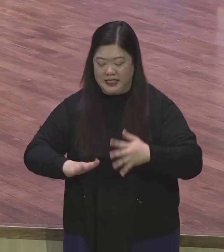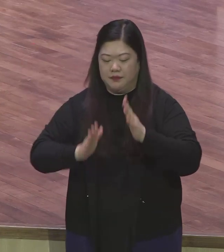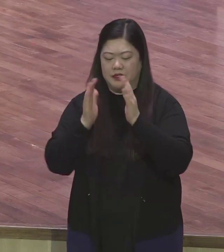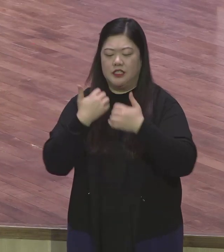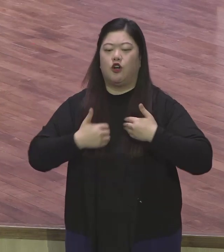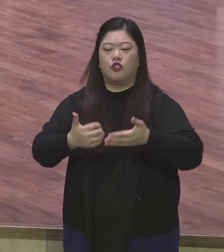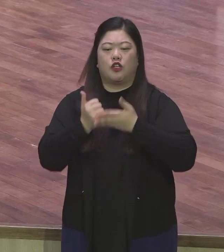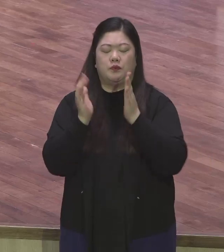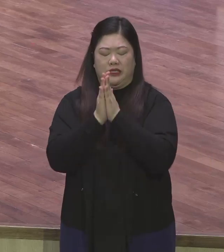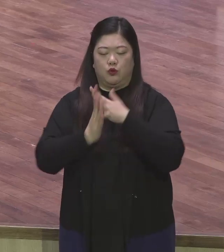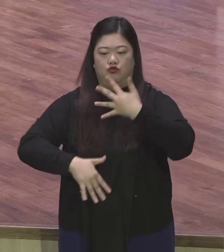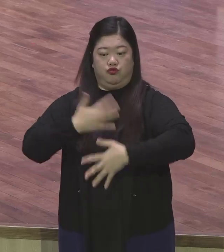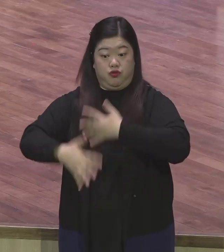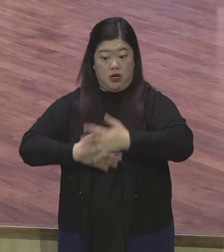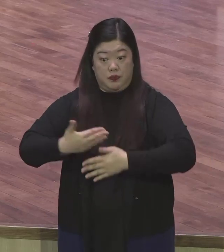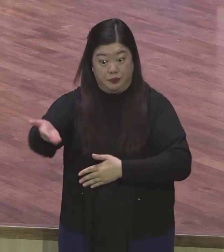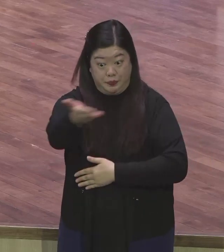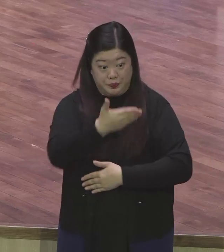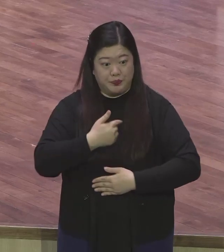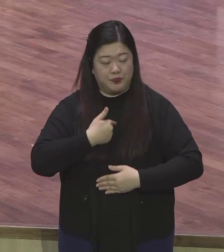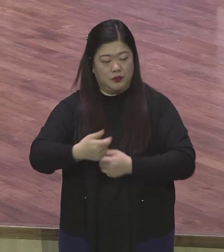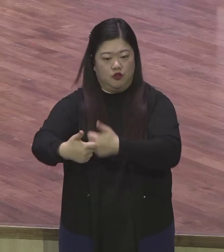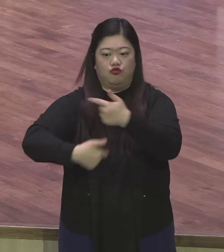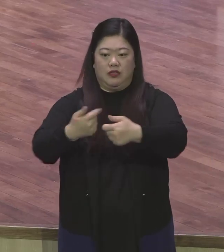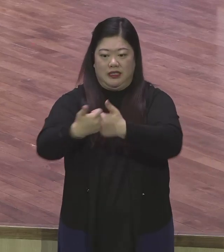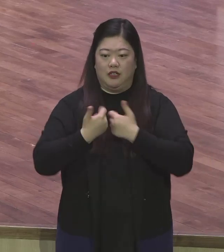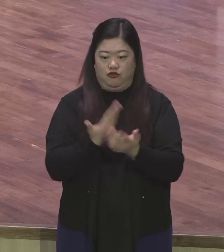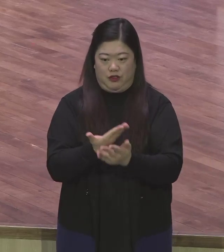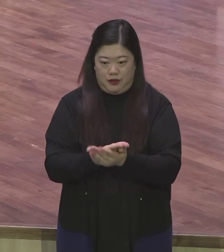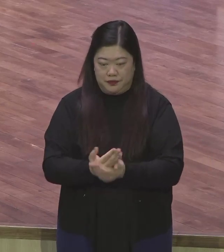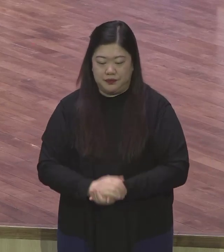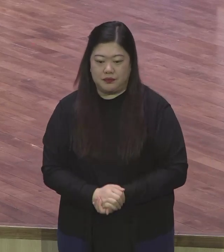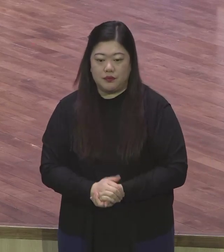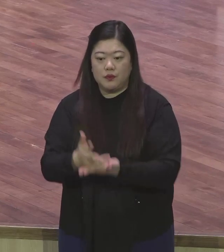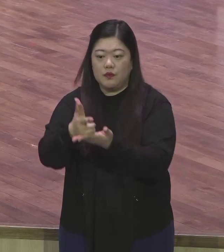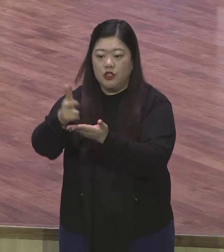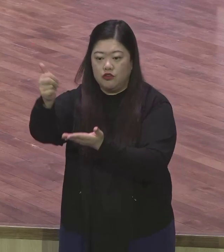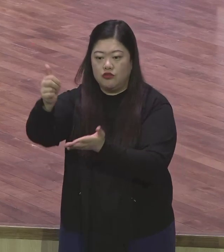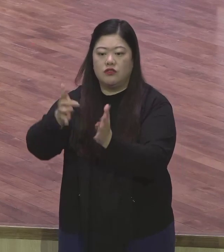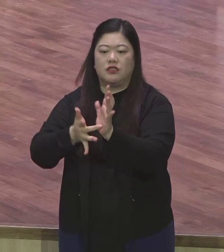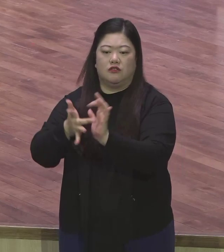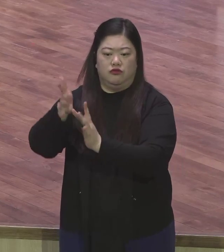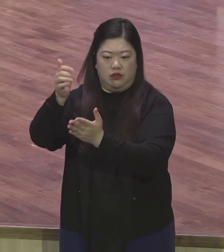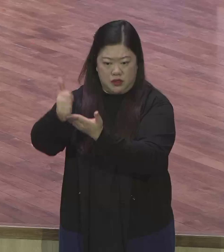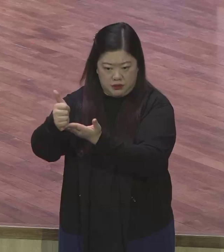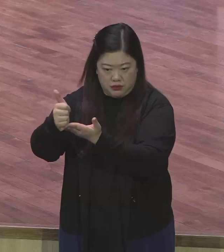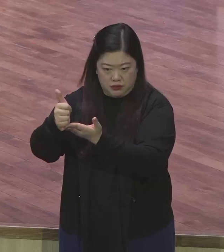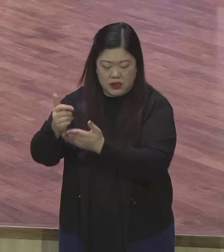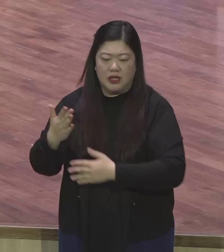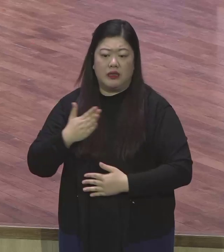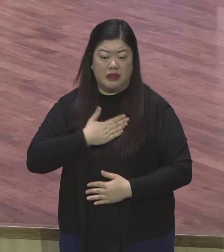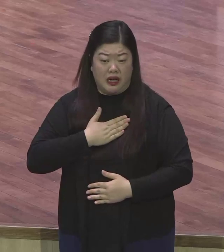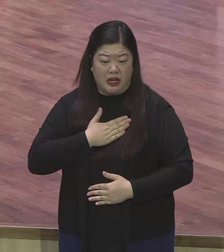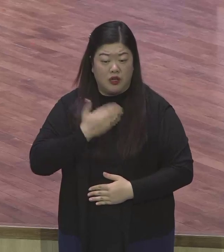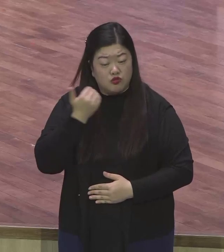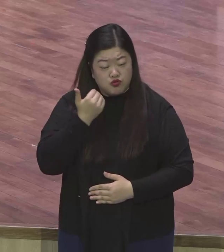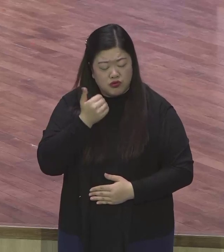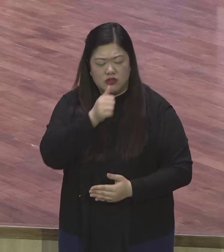숙이시고 기도를 따라 하시기 바랍니다 주예수님 저는 죄인입니다 인생이 어디서